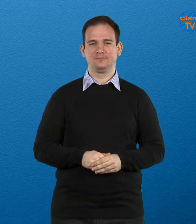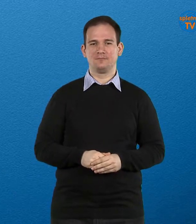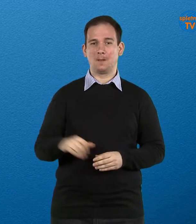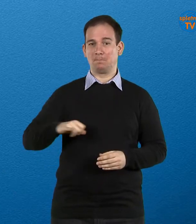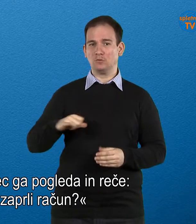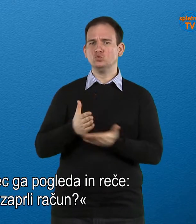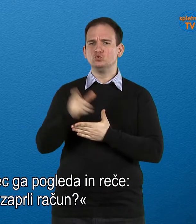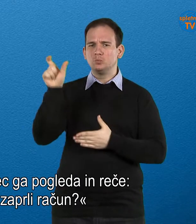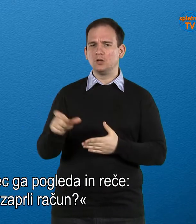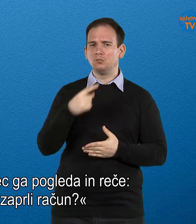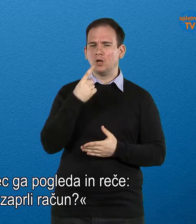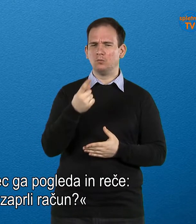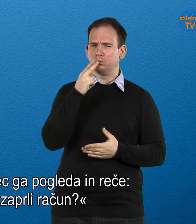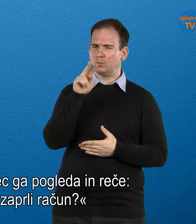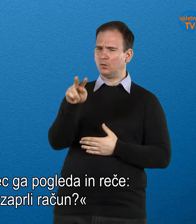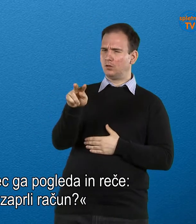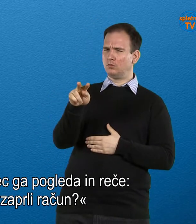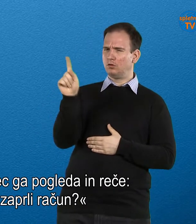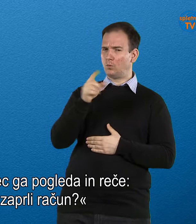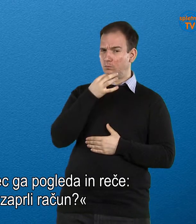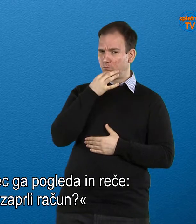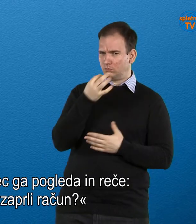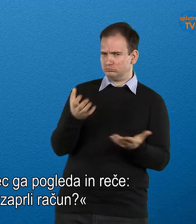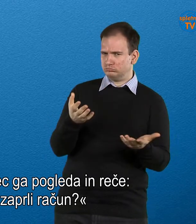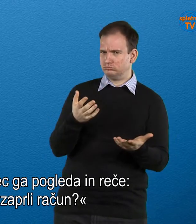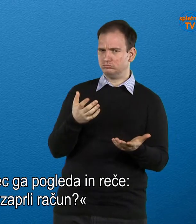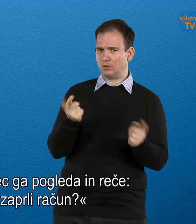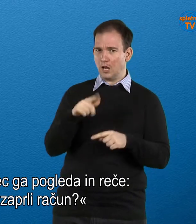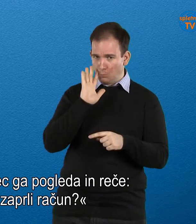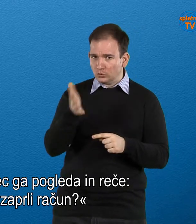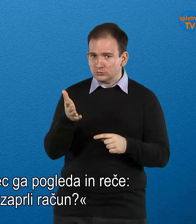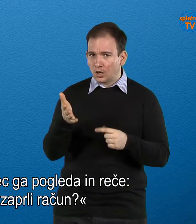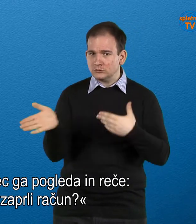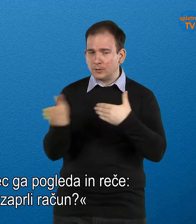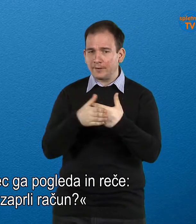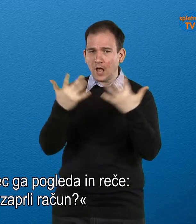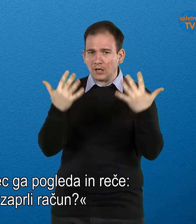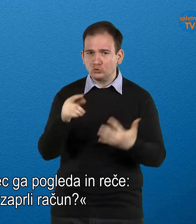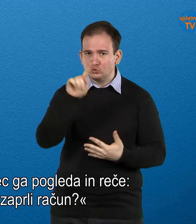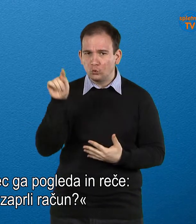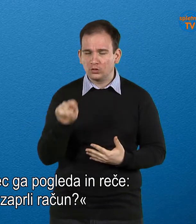Bančni uslužbenec ga pogleda in reče, ali boste zaprli račun?